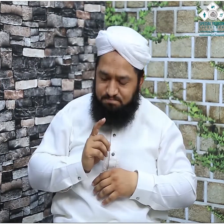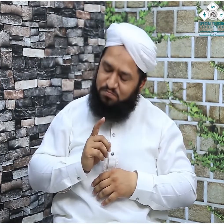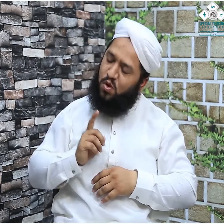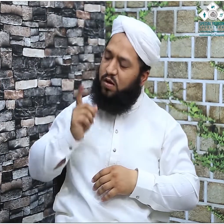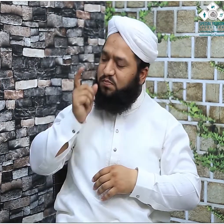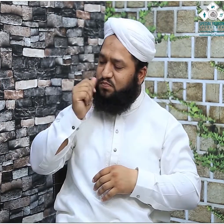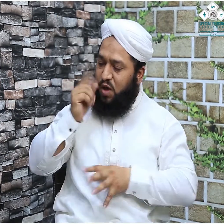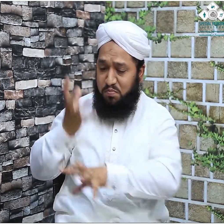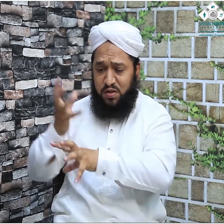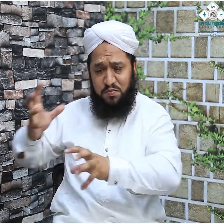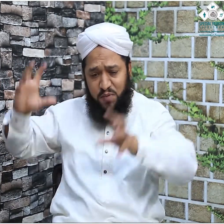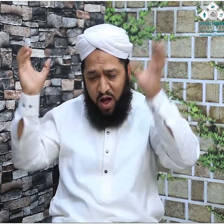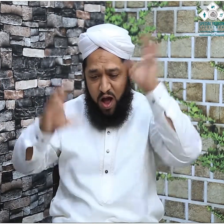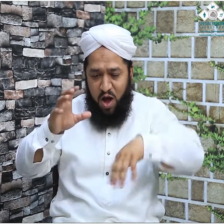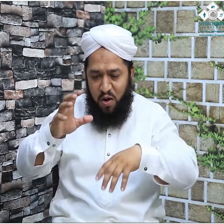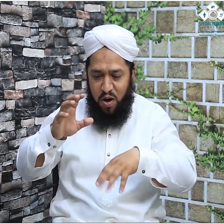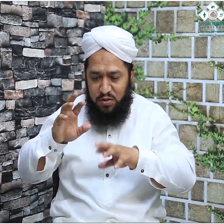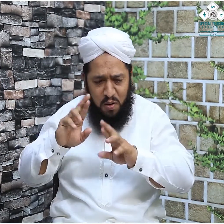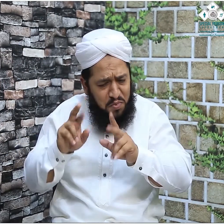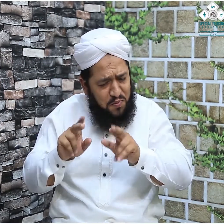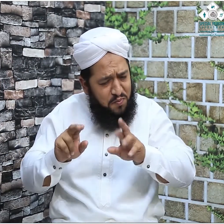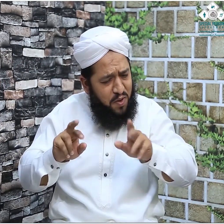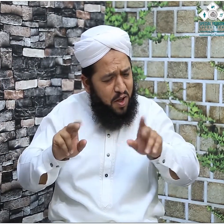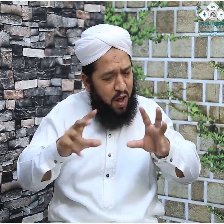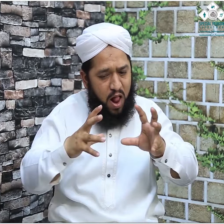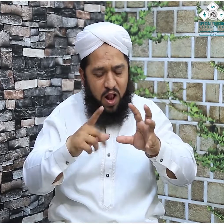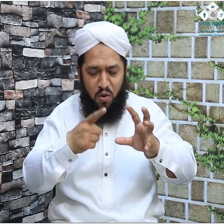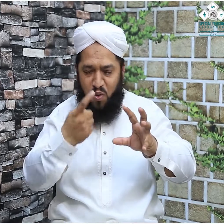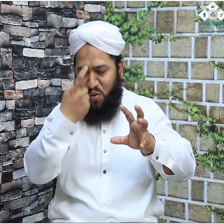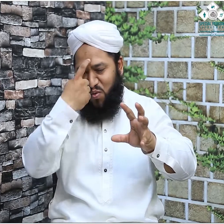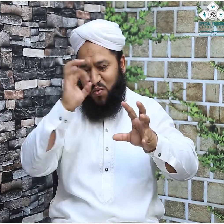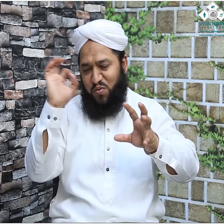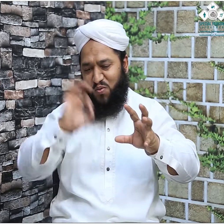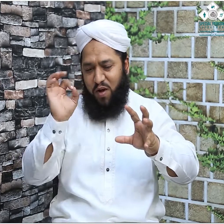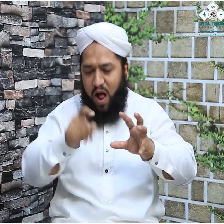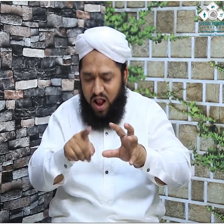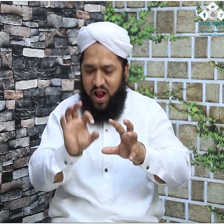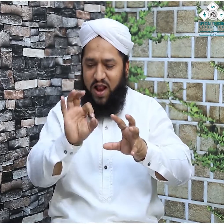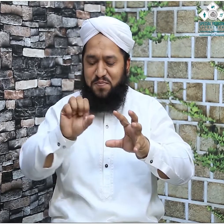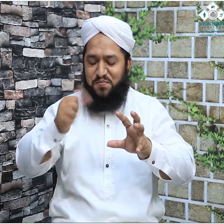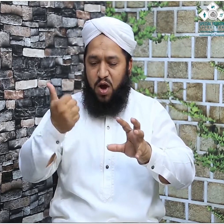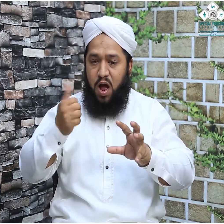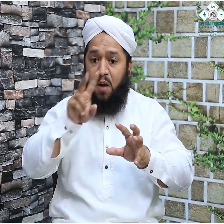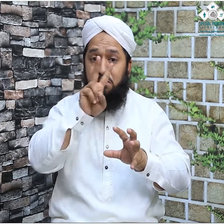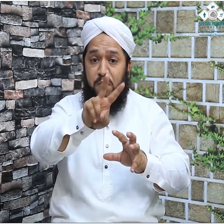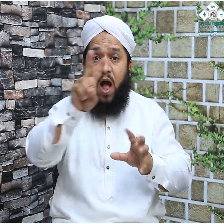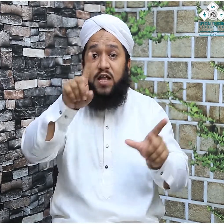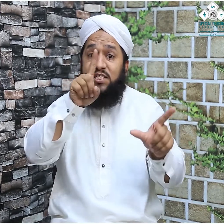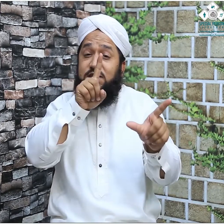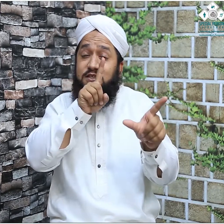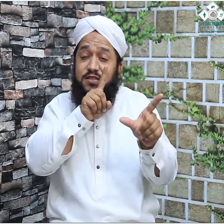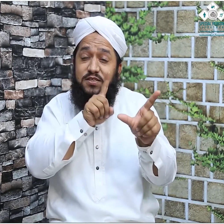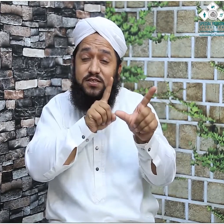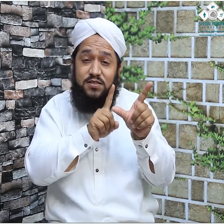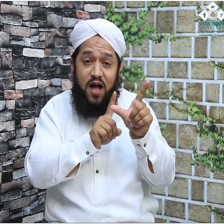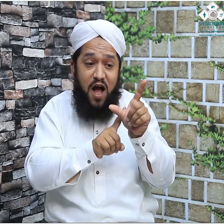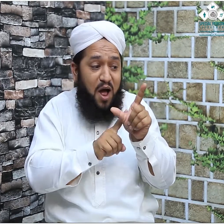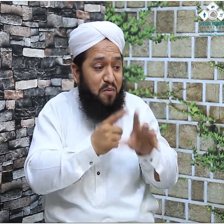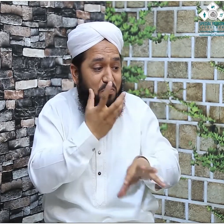کعبہ ویداؤٹ حجر اسوت رہا آفٹر ٹوئنٹی ٹوئیئرز ٹین تھ آف ذو الحجہ یئر تھری تھرٹی نائن